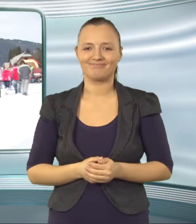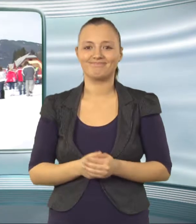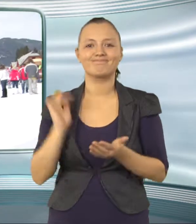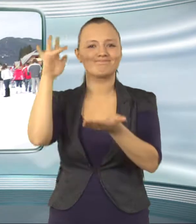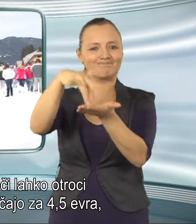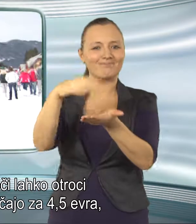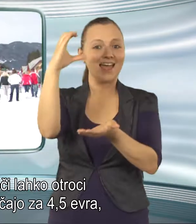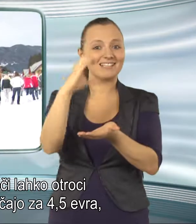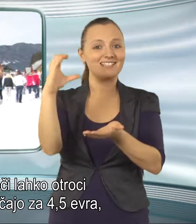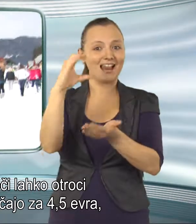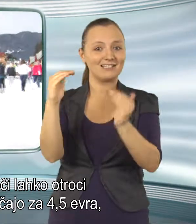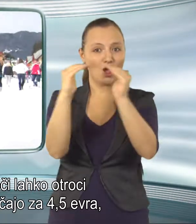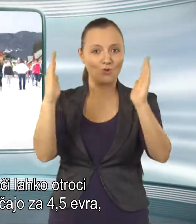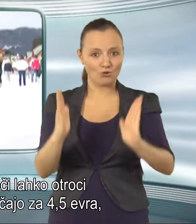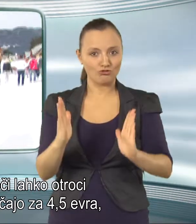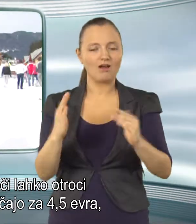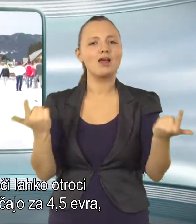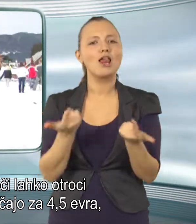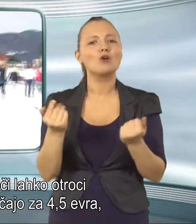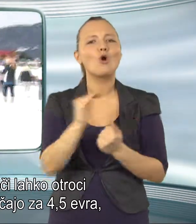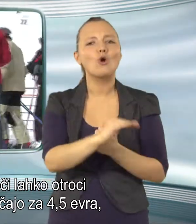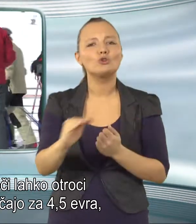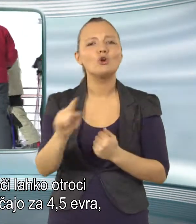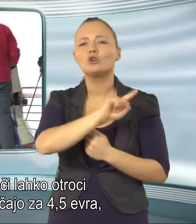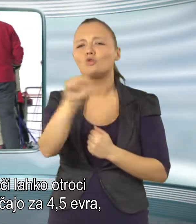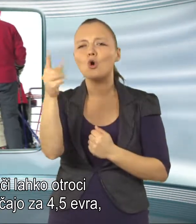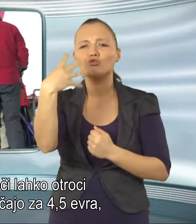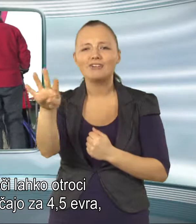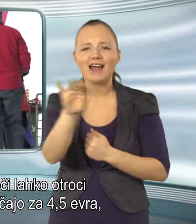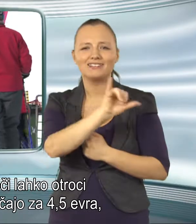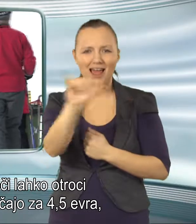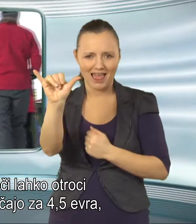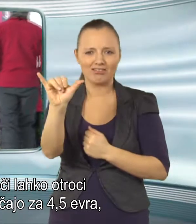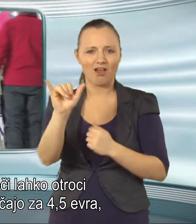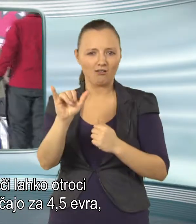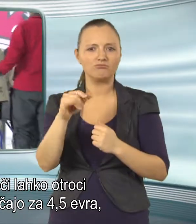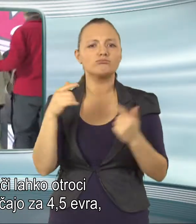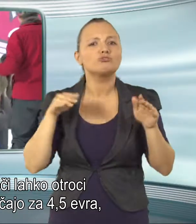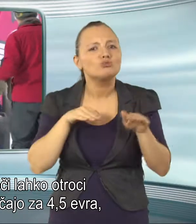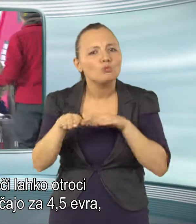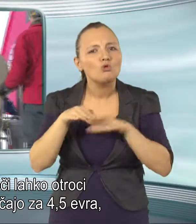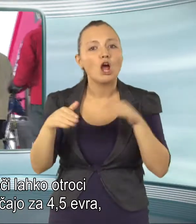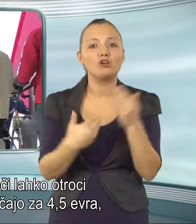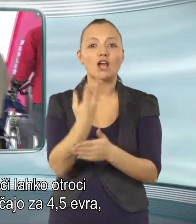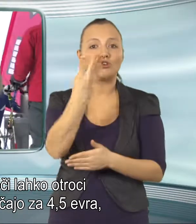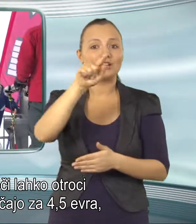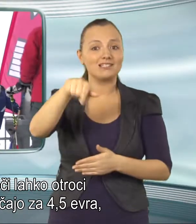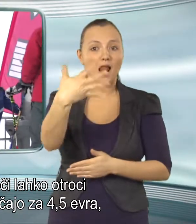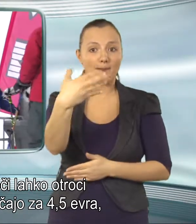Na celski koči lahko otroci do 14. leta smučajo za 4,5 evra, dijaki pa za 6